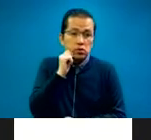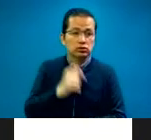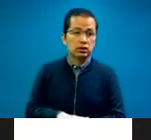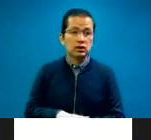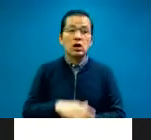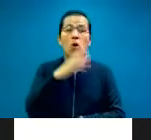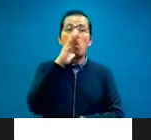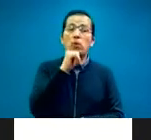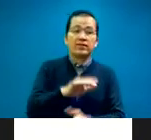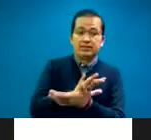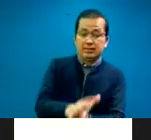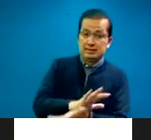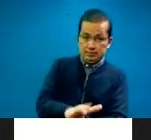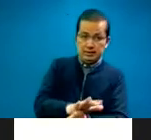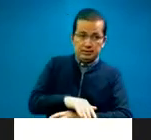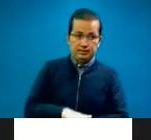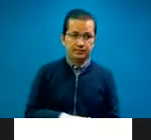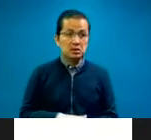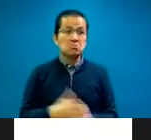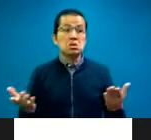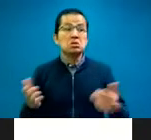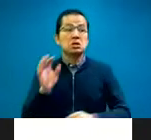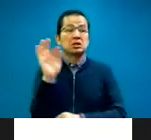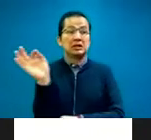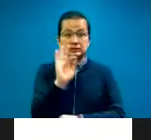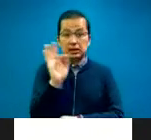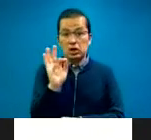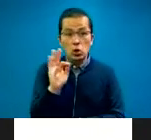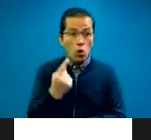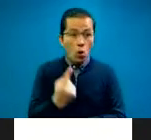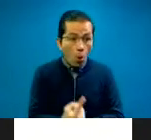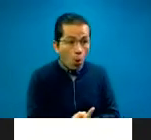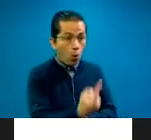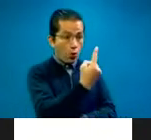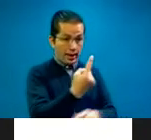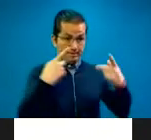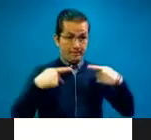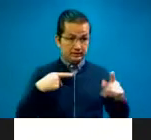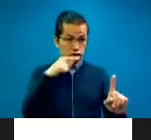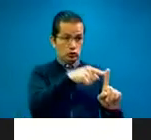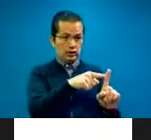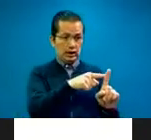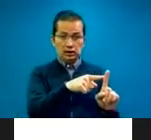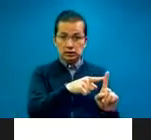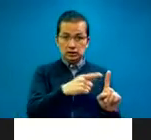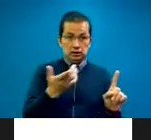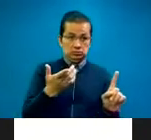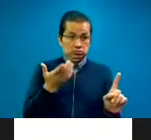entiende, lee, escucha o habla inglés de una forma competente, quiere decir,